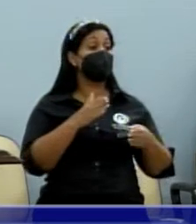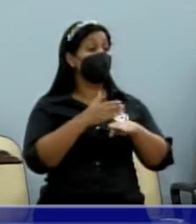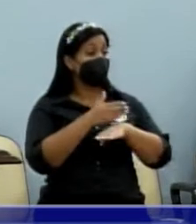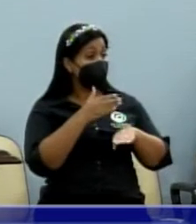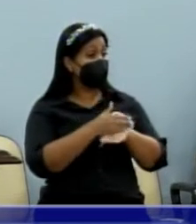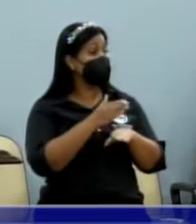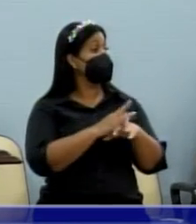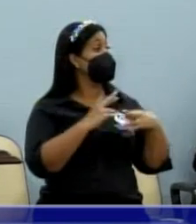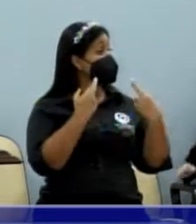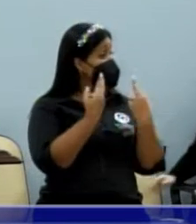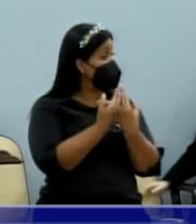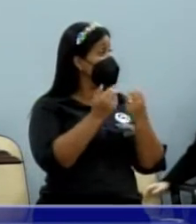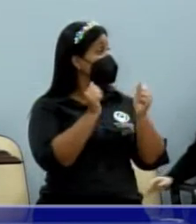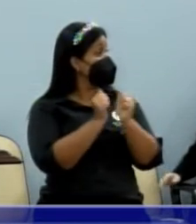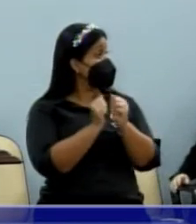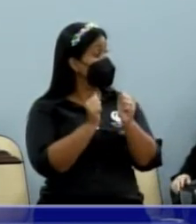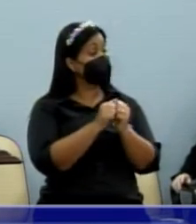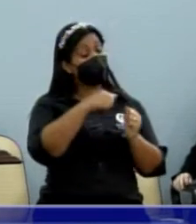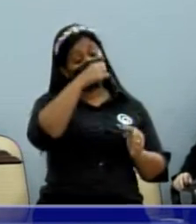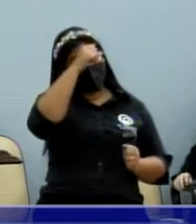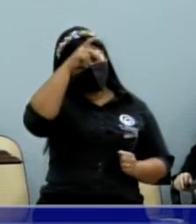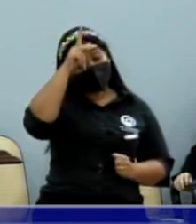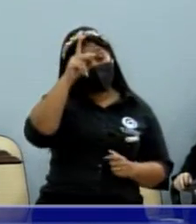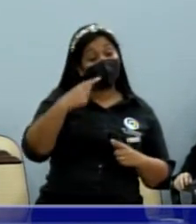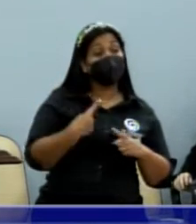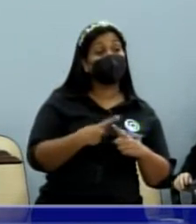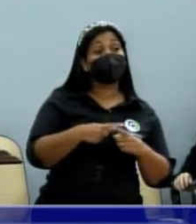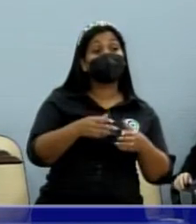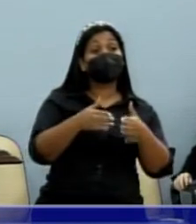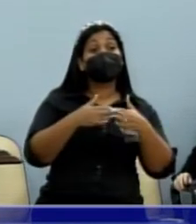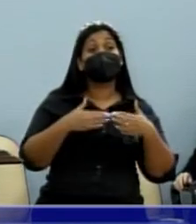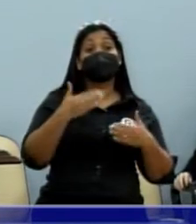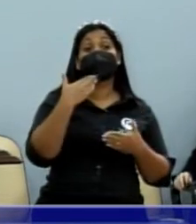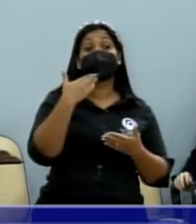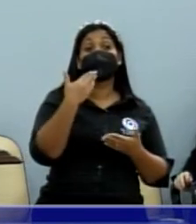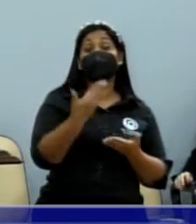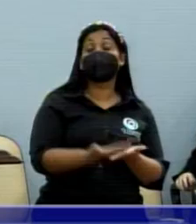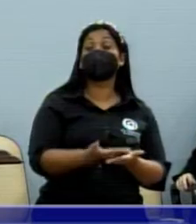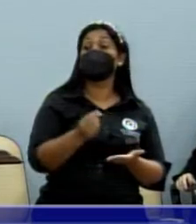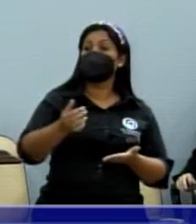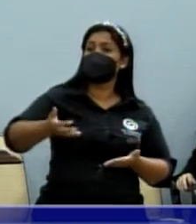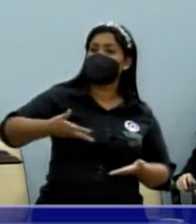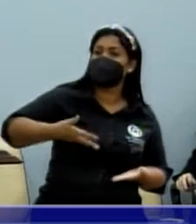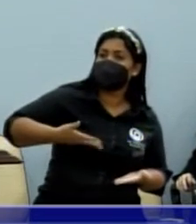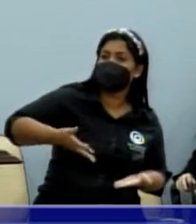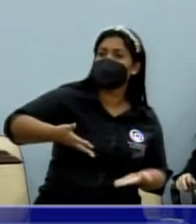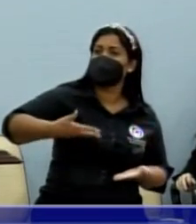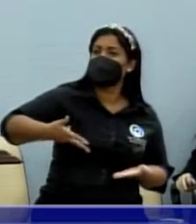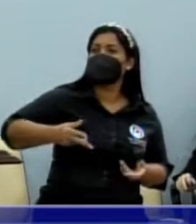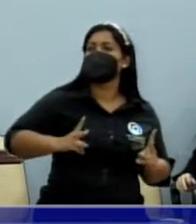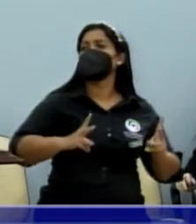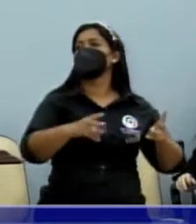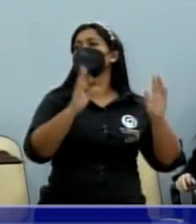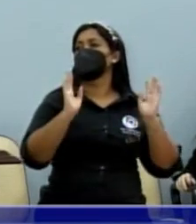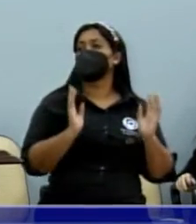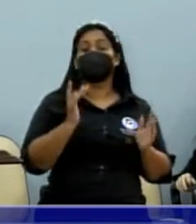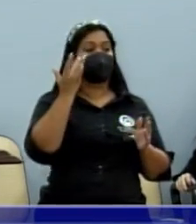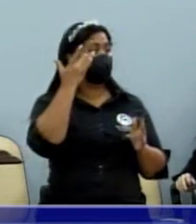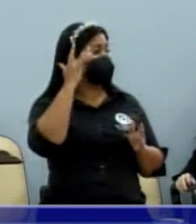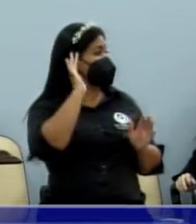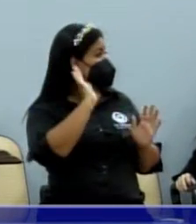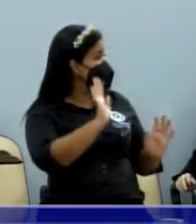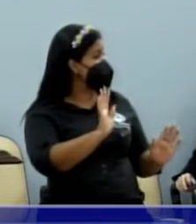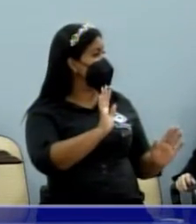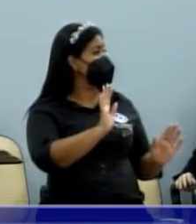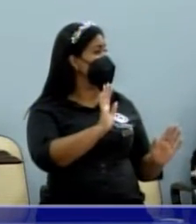de uma reunião junto com o prefeito para pedir, para acelerar, para dar continuidade lá. Eu sei que o senhor também tem